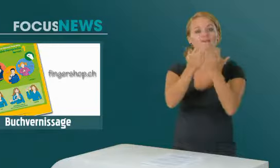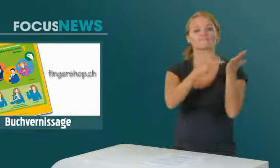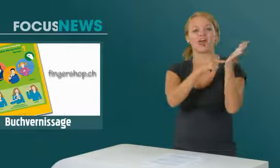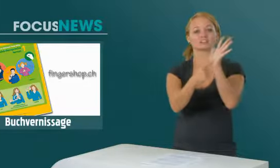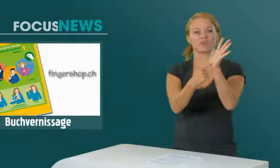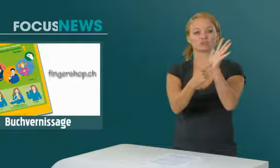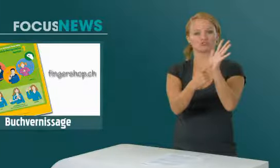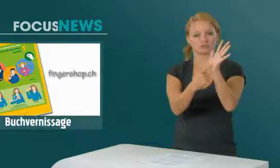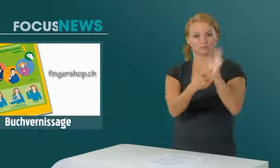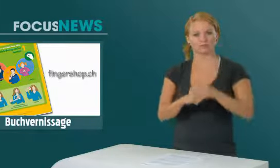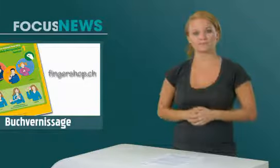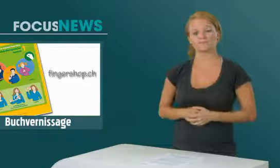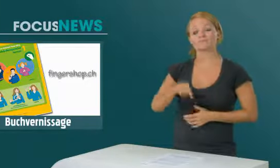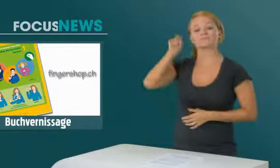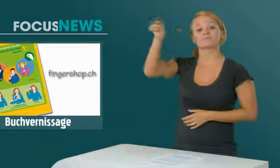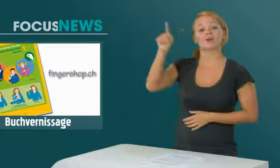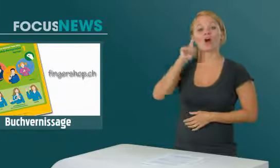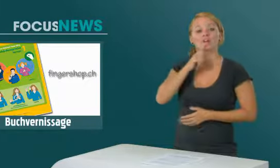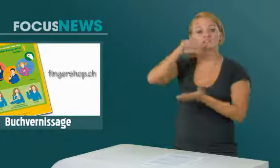Buchvernissage im Gehörlosenzentrum Basel.